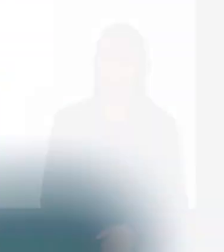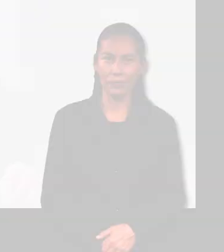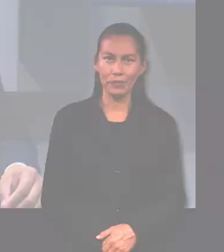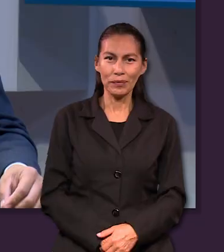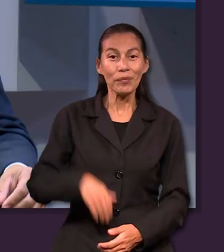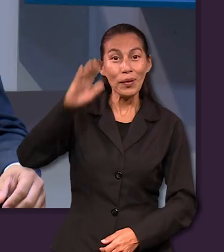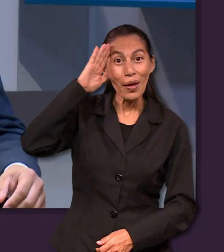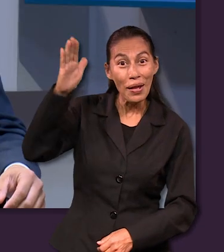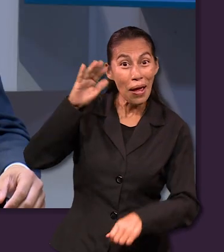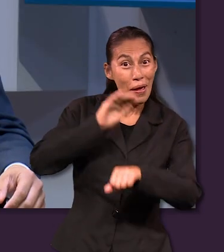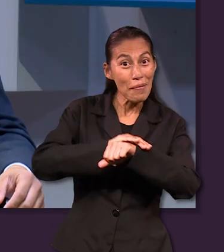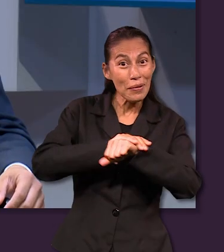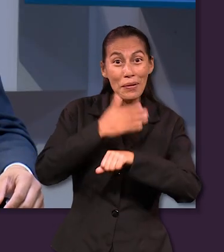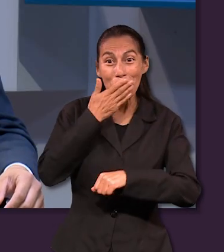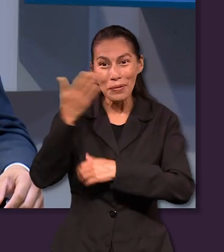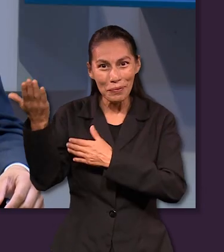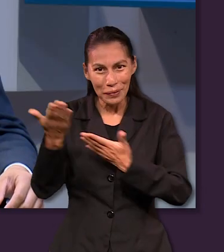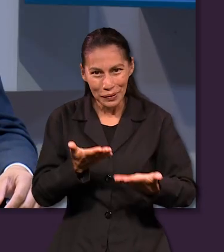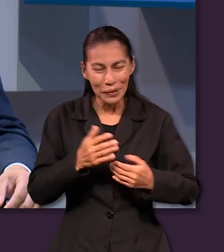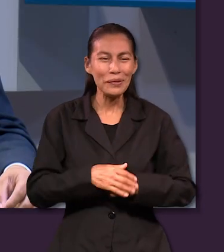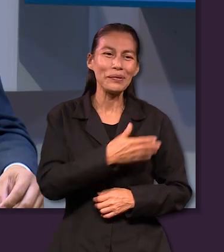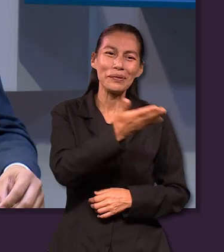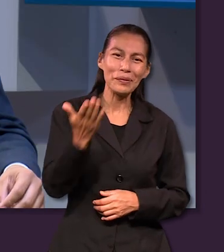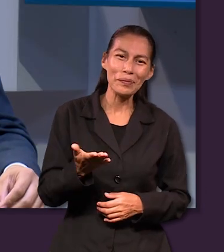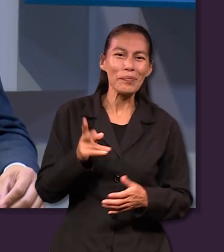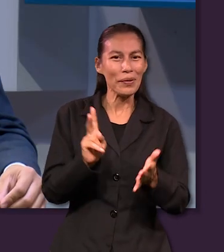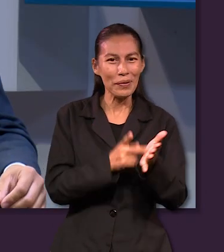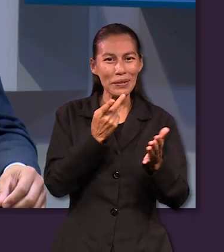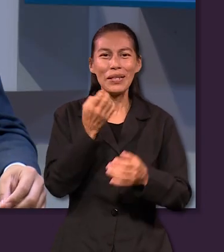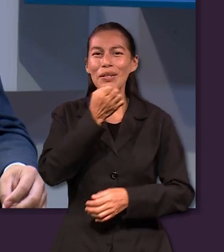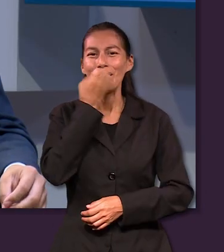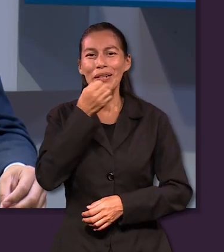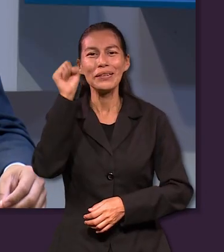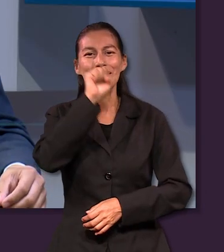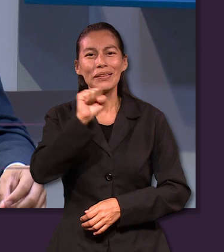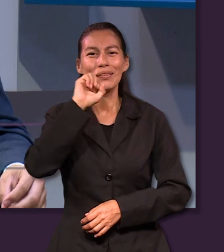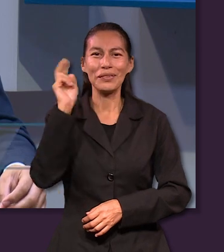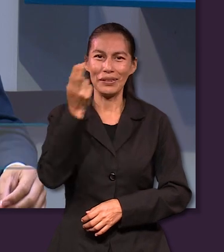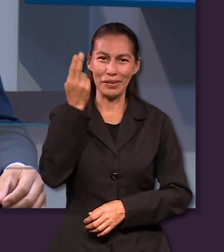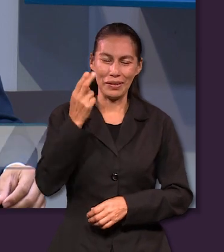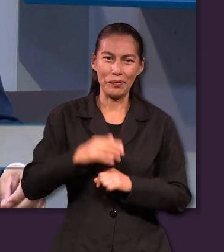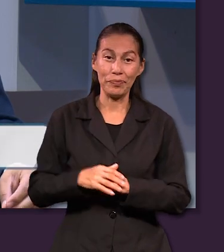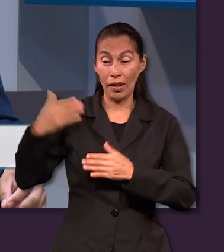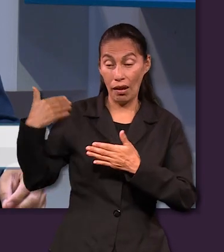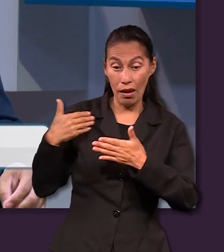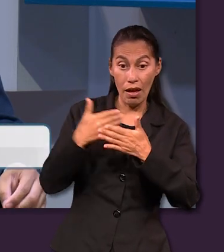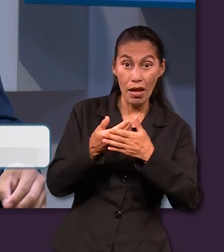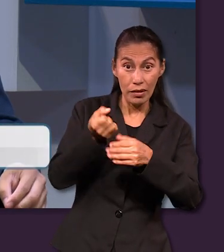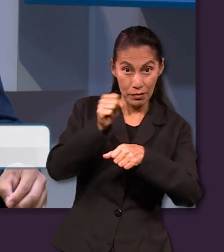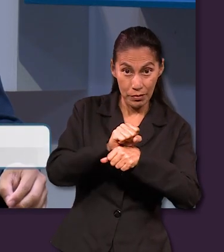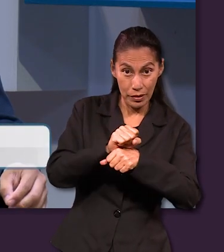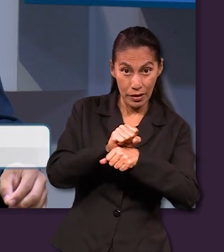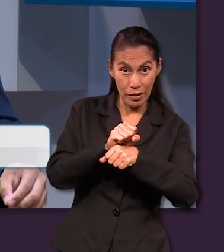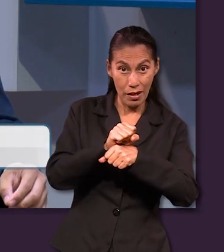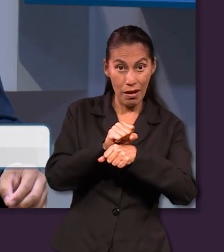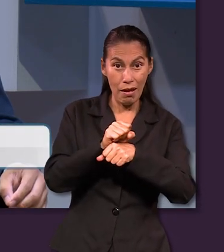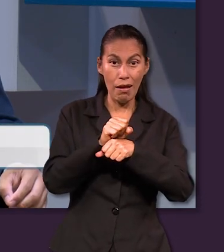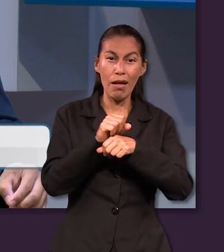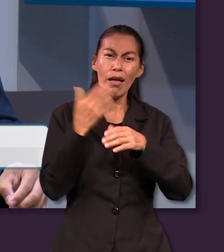Hola amigos, bienvenidos una vez más a la Escuela Sabática Universitaria. Esta semana estudiamos la lección titulada La